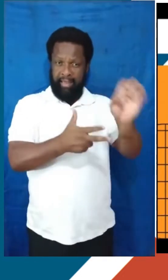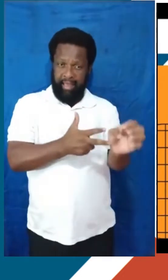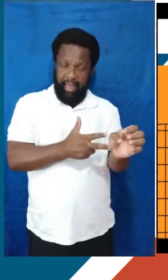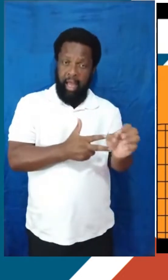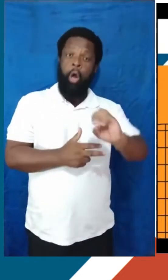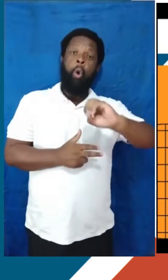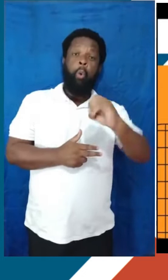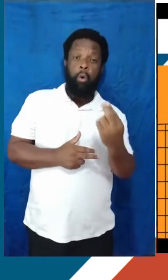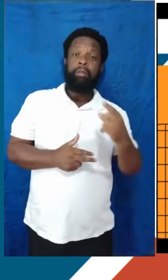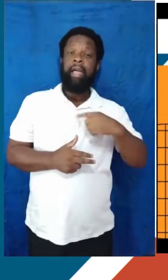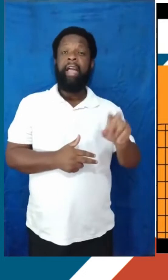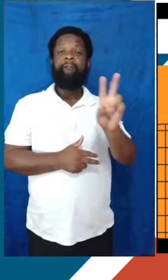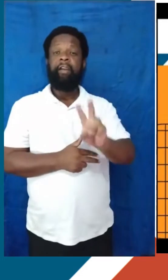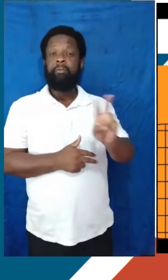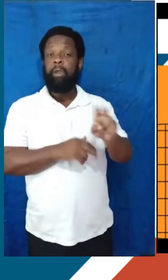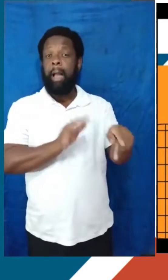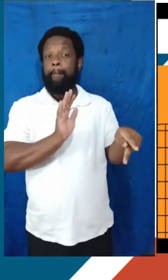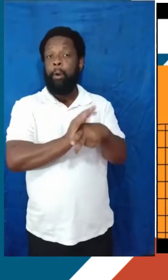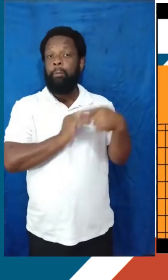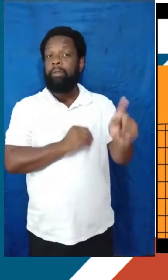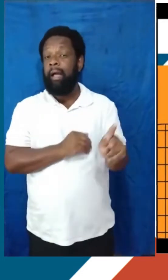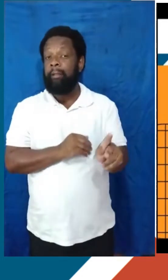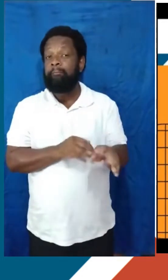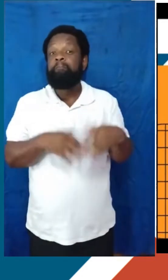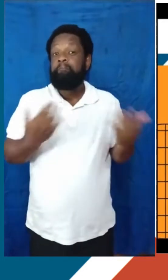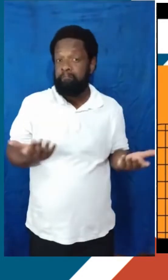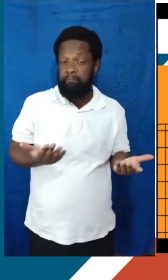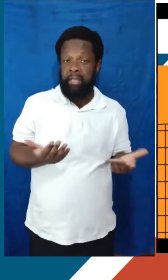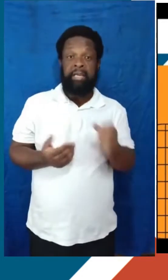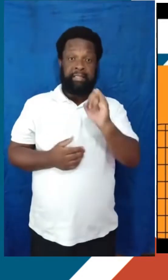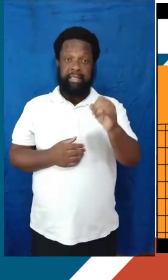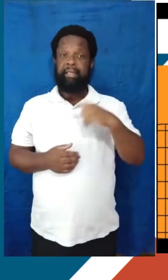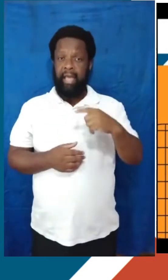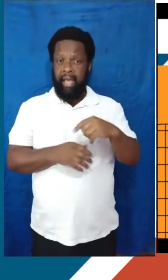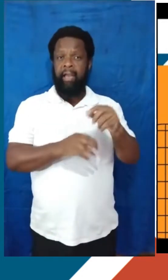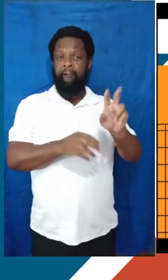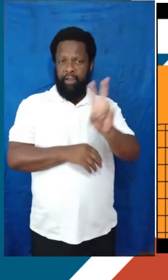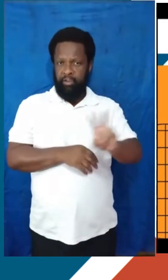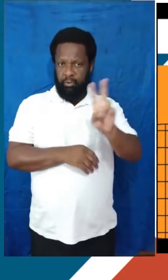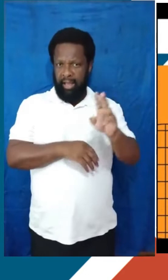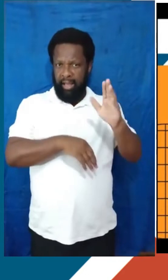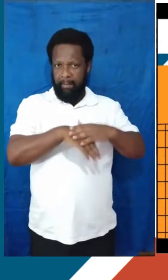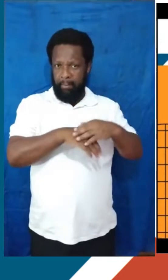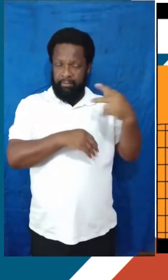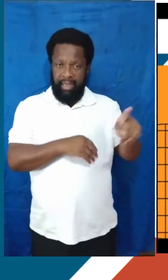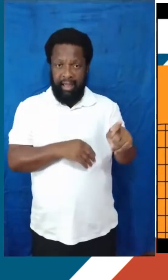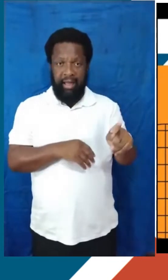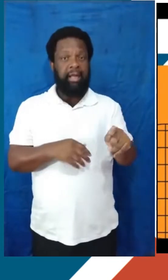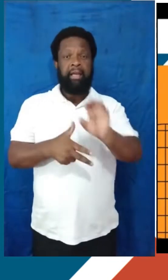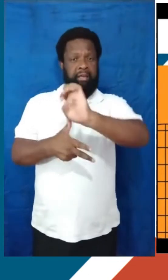próprio. Isso já é um divisor importante porque se ela utiliza um vestibular próprio não adianta você fazer só a prova do Enem, você tem que fazer a prova específica